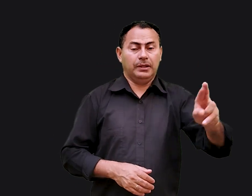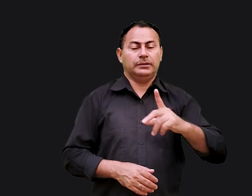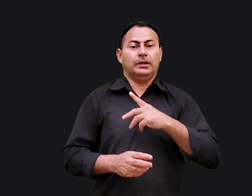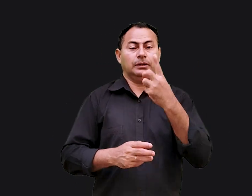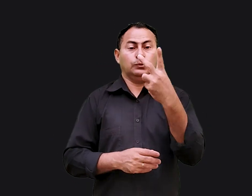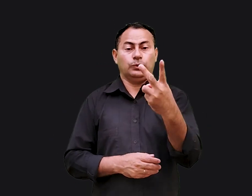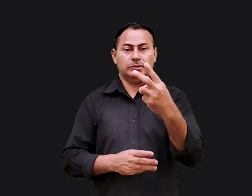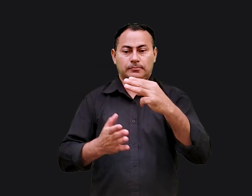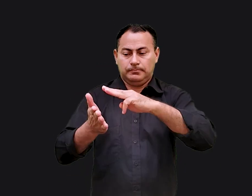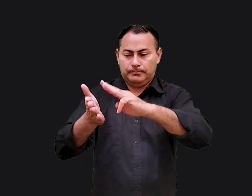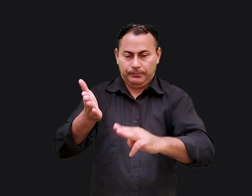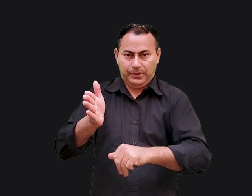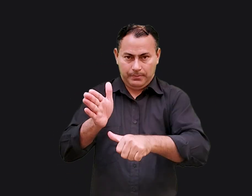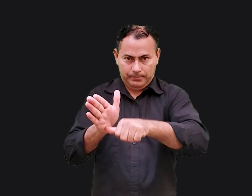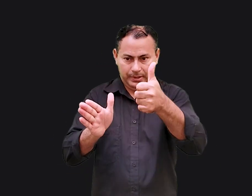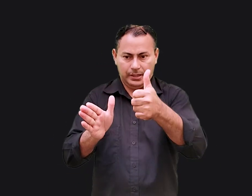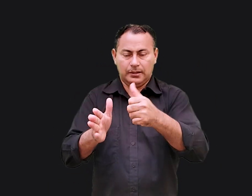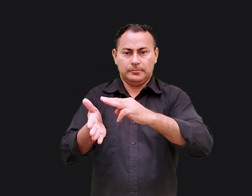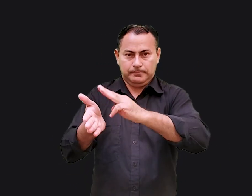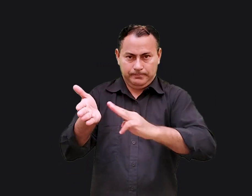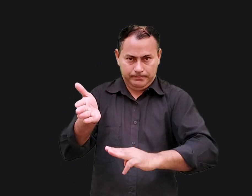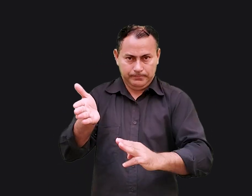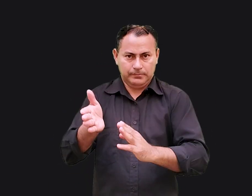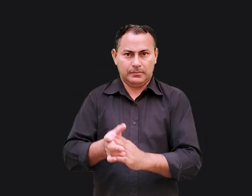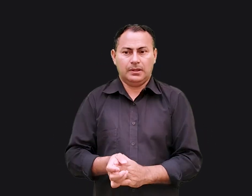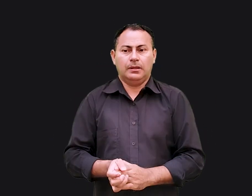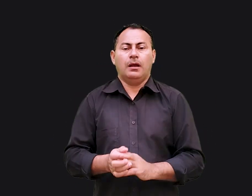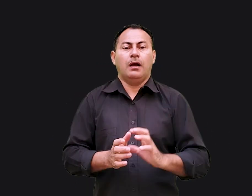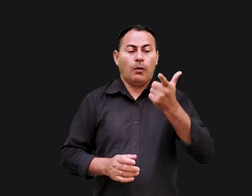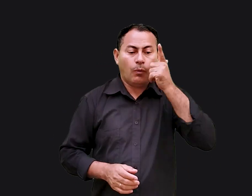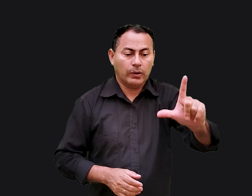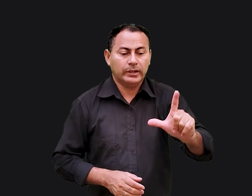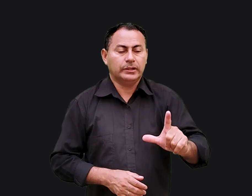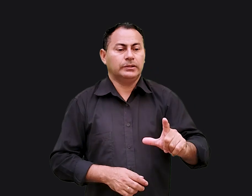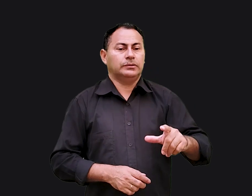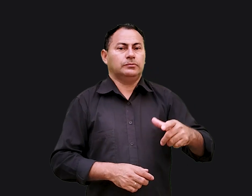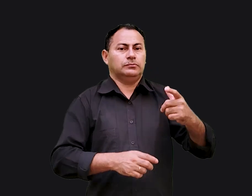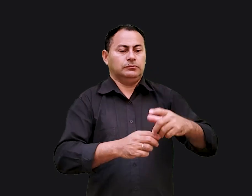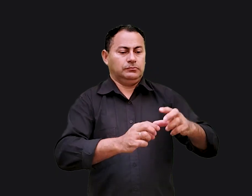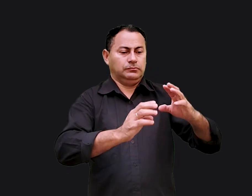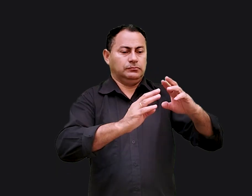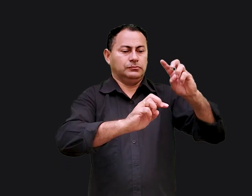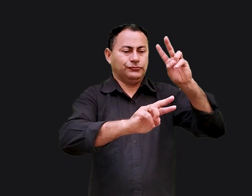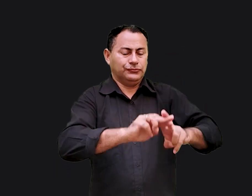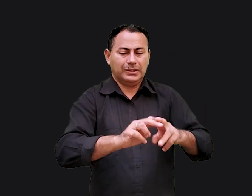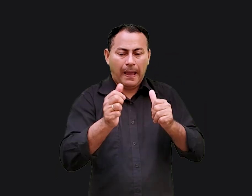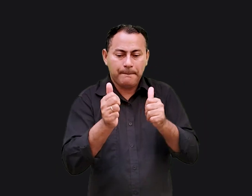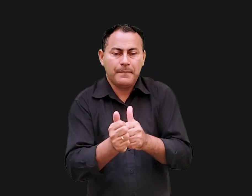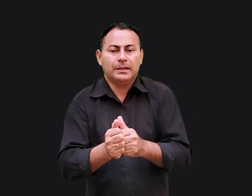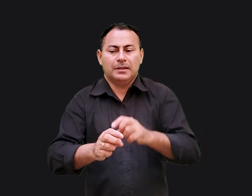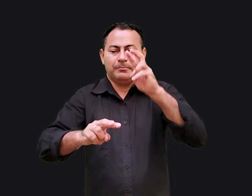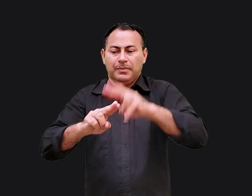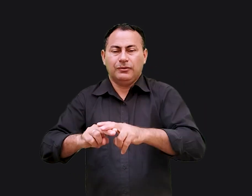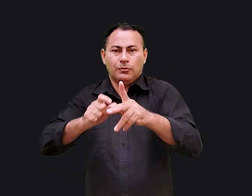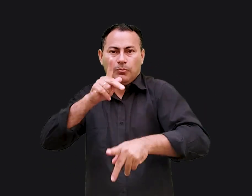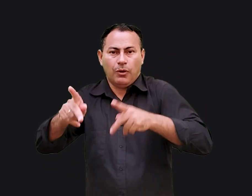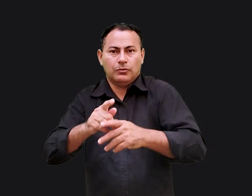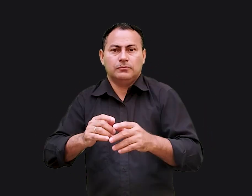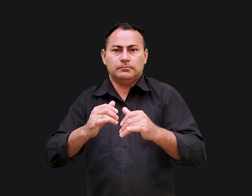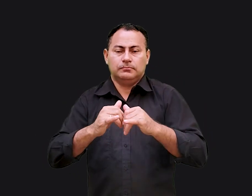Jeremias tinha duas mensagens. A primeira parte da mensagem era que a conquista e o cativeiro estavam se aproximando. Essa